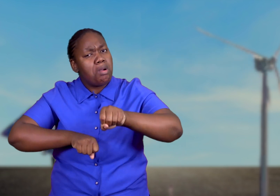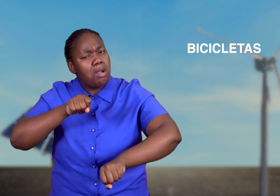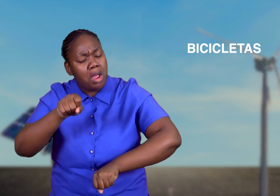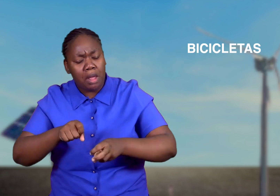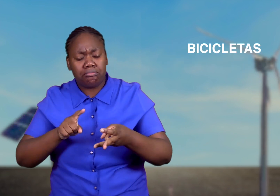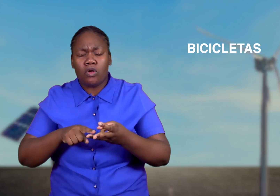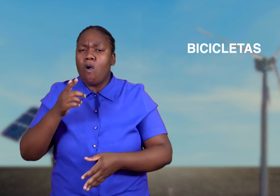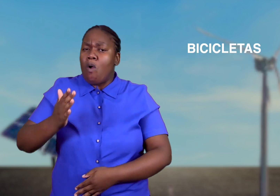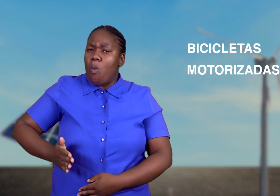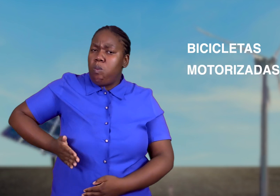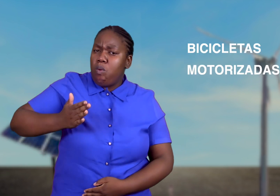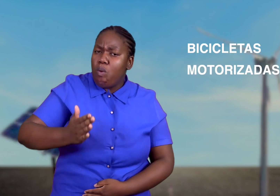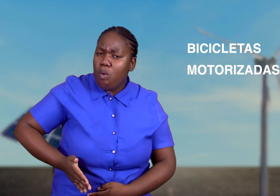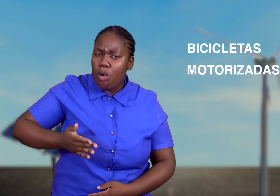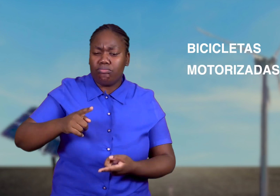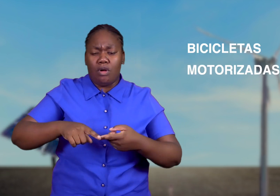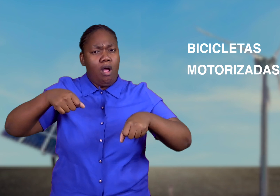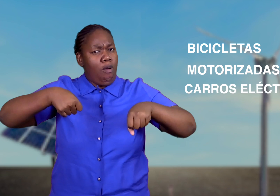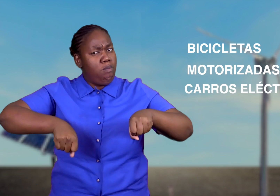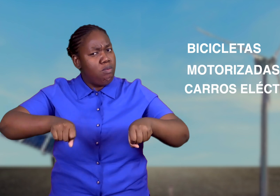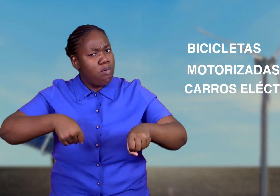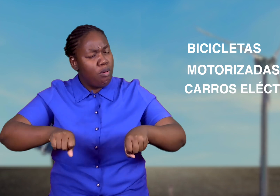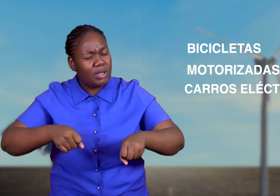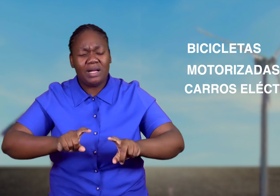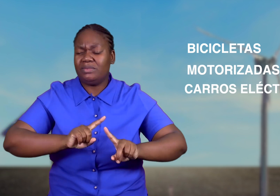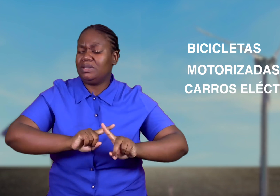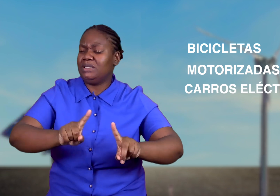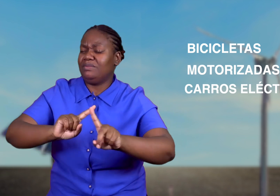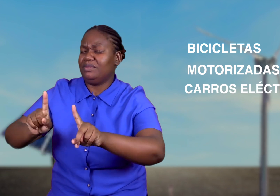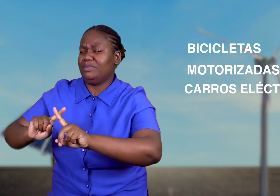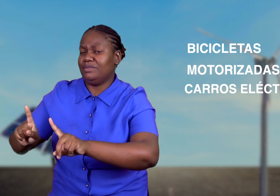bicicletas, motorizadas, carros elétricos, entre outros.